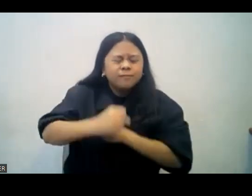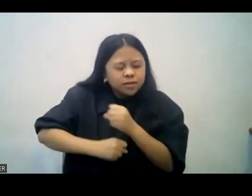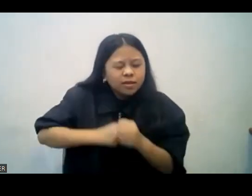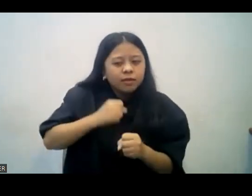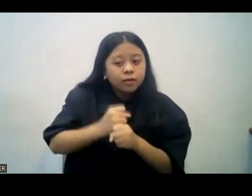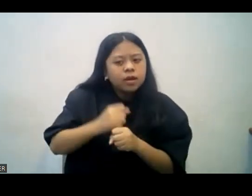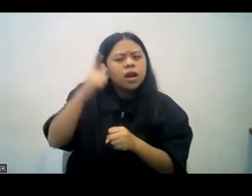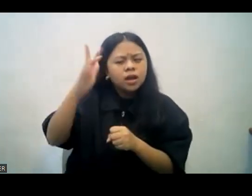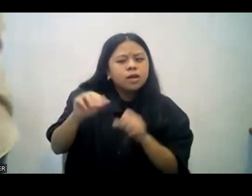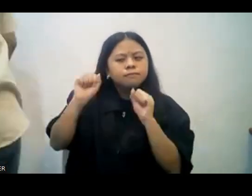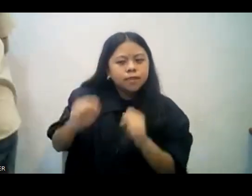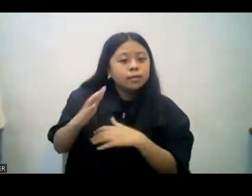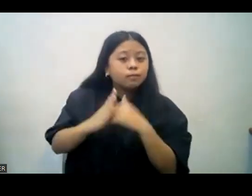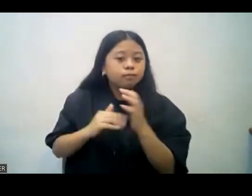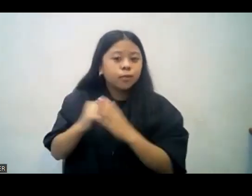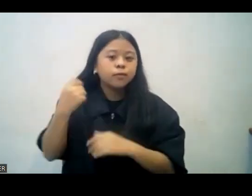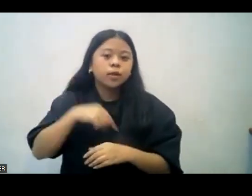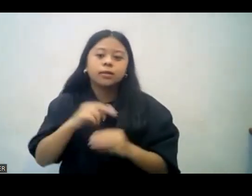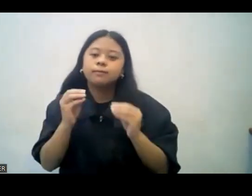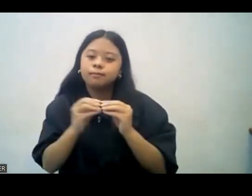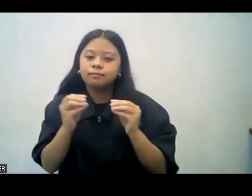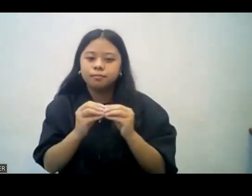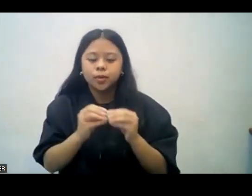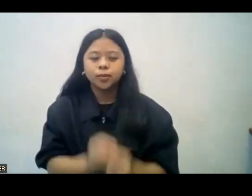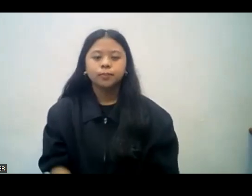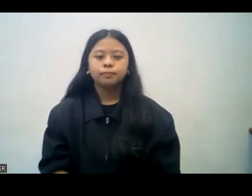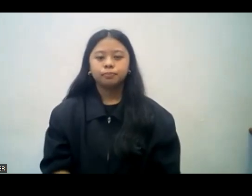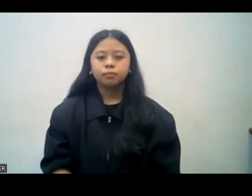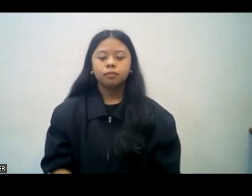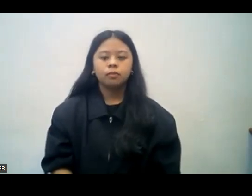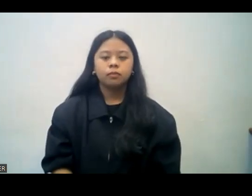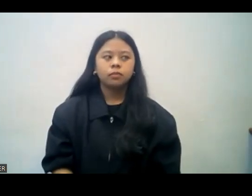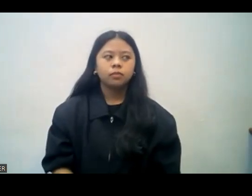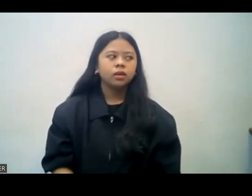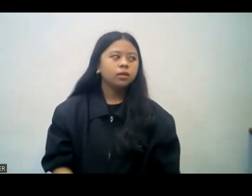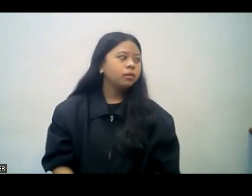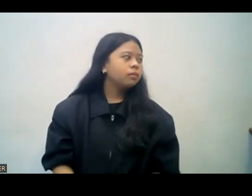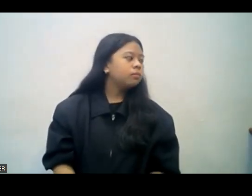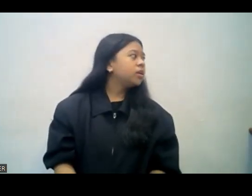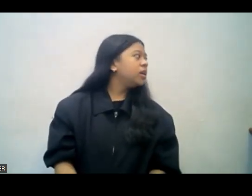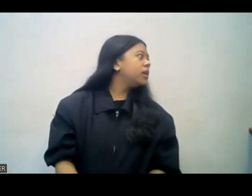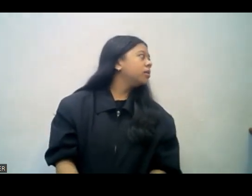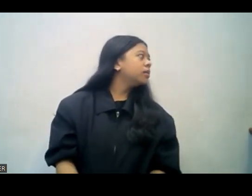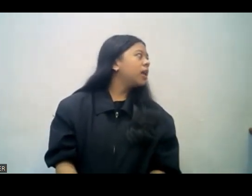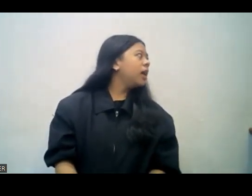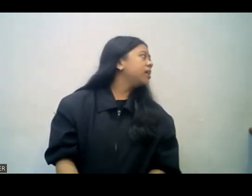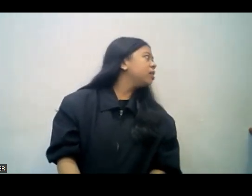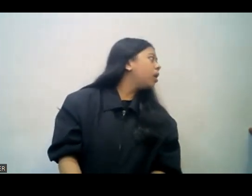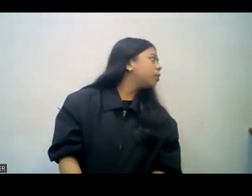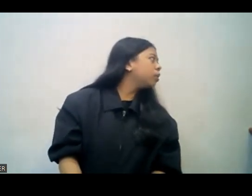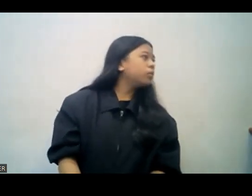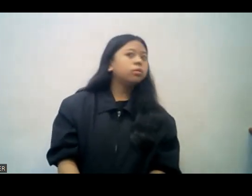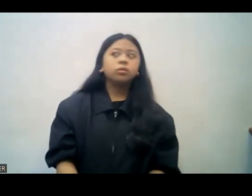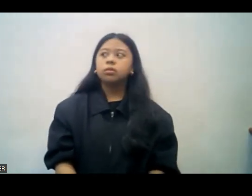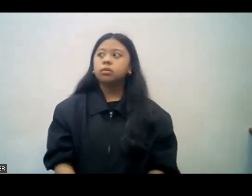Sabagkat higit na tayo ay nagihirap, higit din binibigyan tayo ng Diyos ng kaaliwan. So Bible says, we may be able